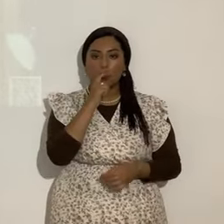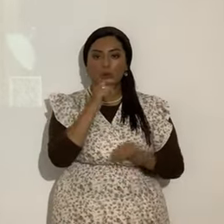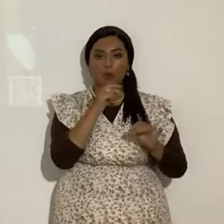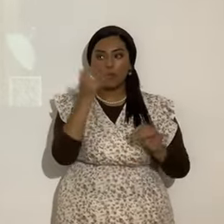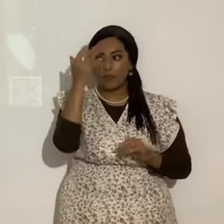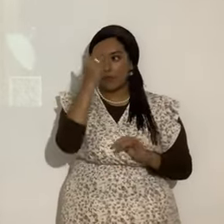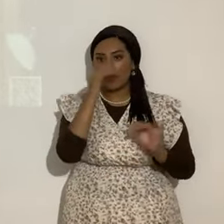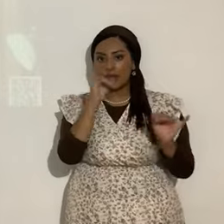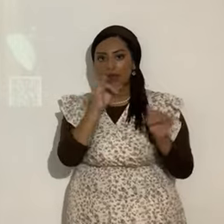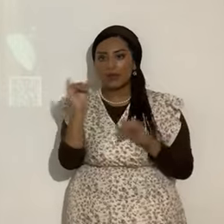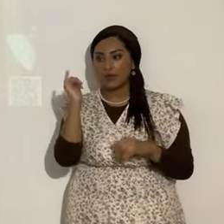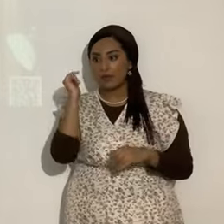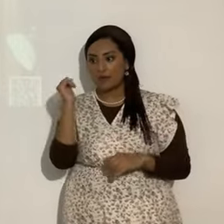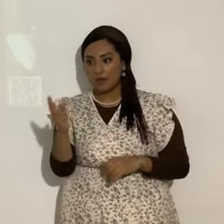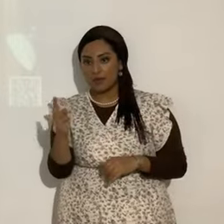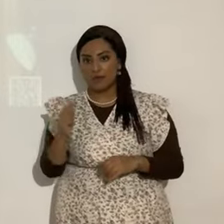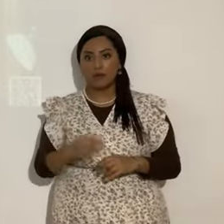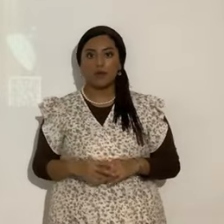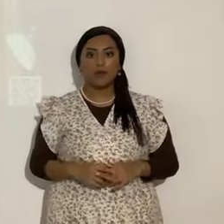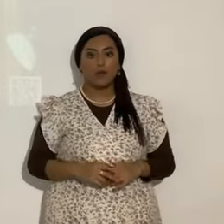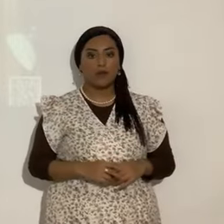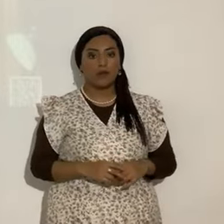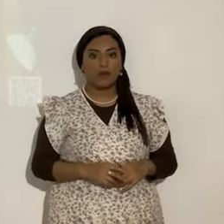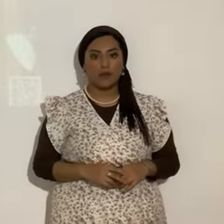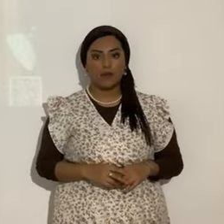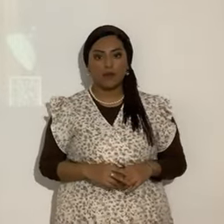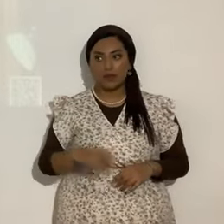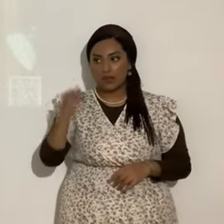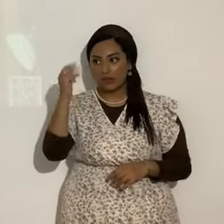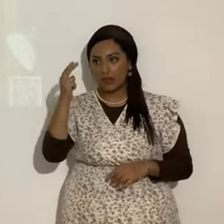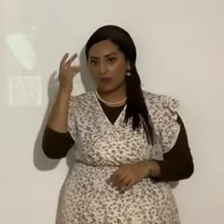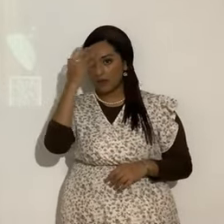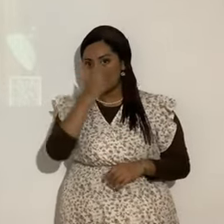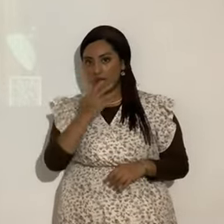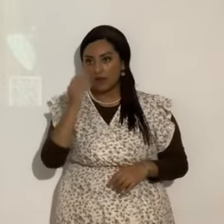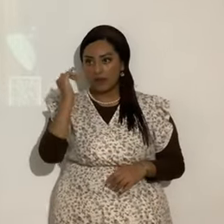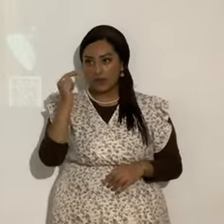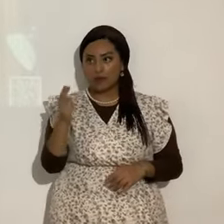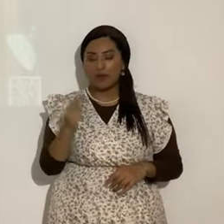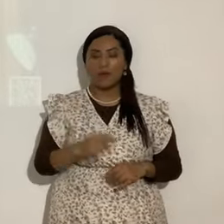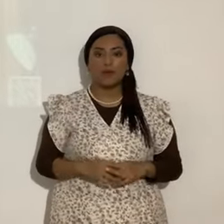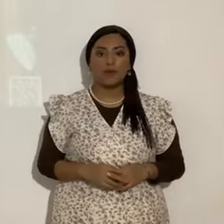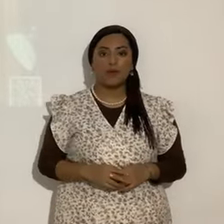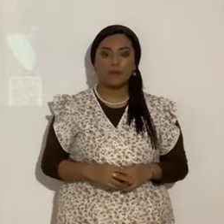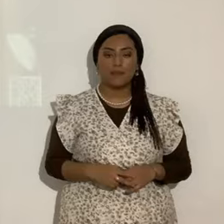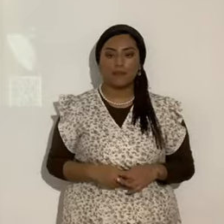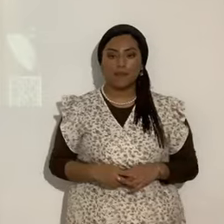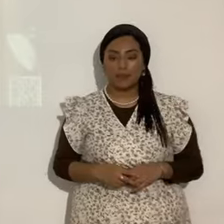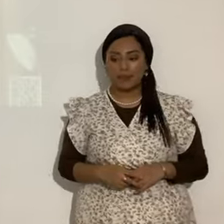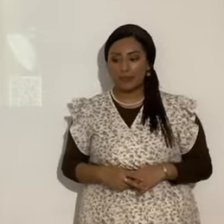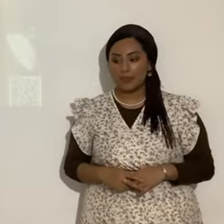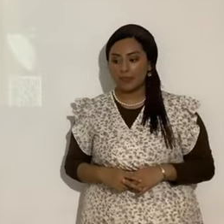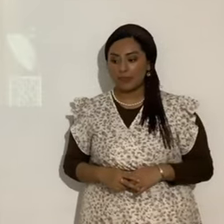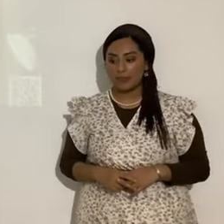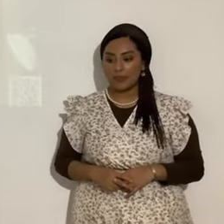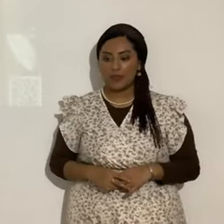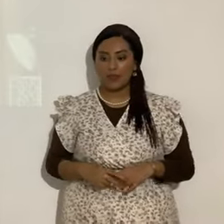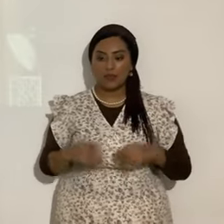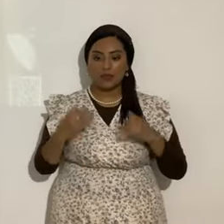Yahweh la imagen visible de Yahweh si ahora por